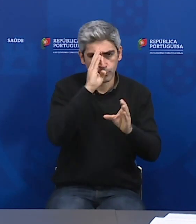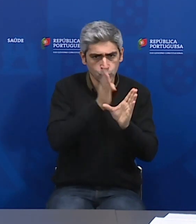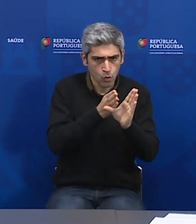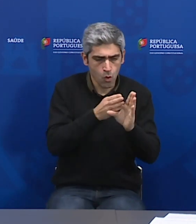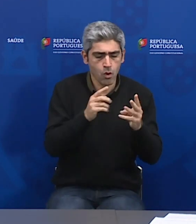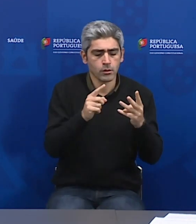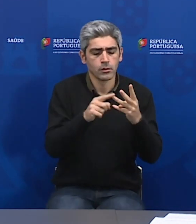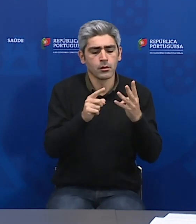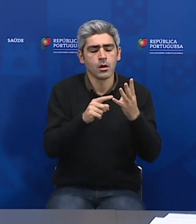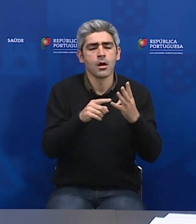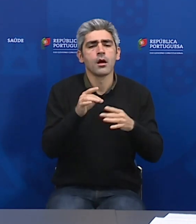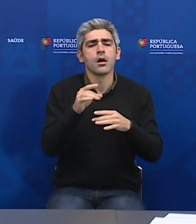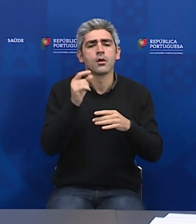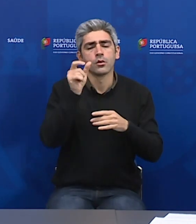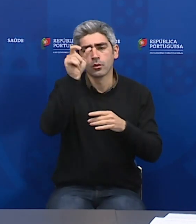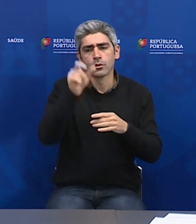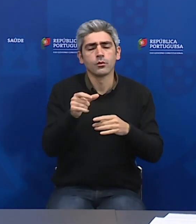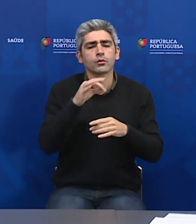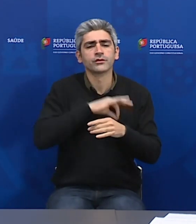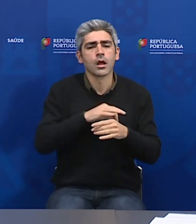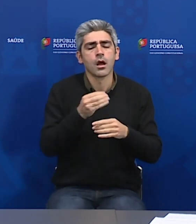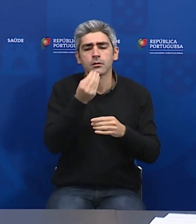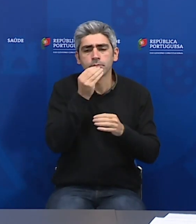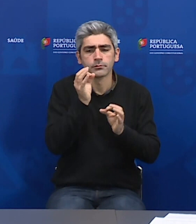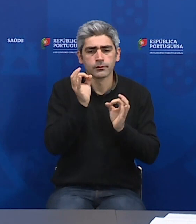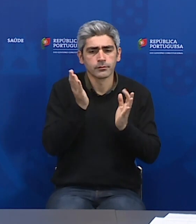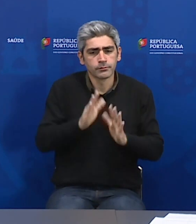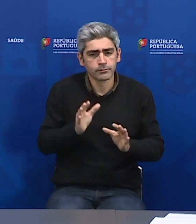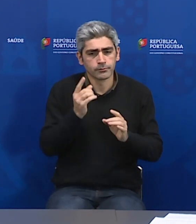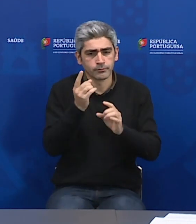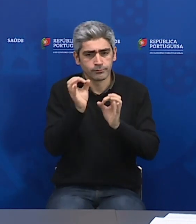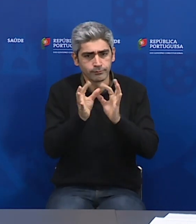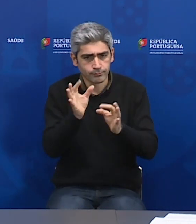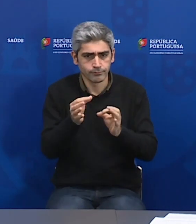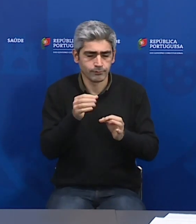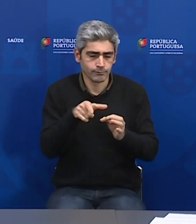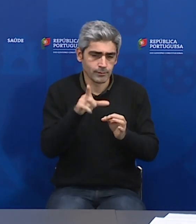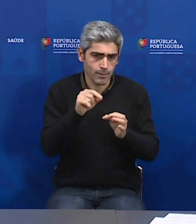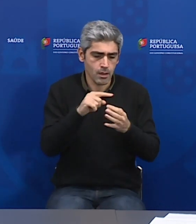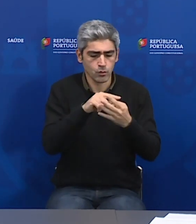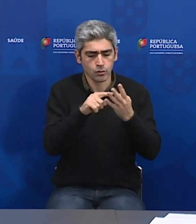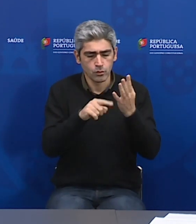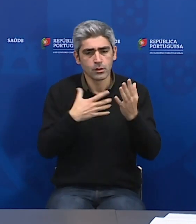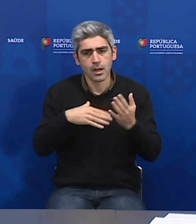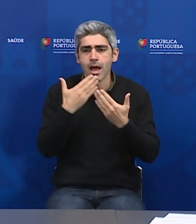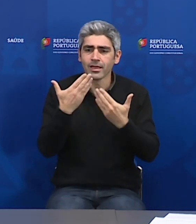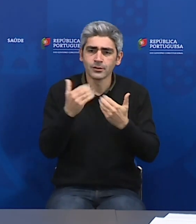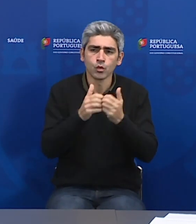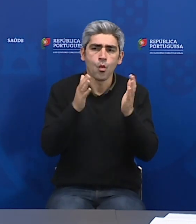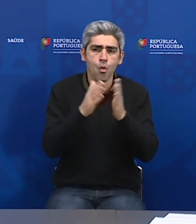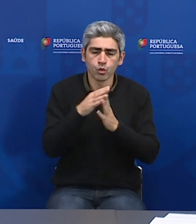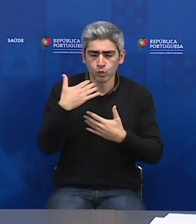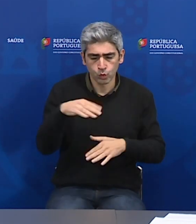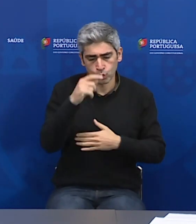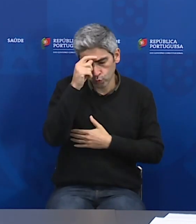Ordem dos Nutricionistas. Eu quero dizer que, e quero agradecer e aproveitar o momento para reconhecidamente agradecer a todas as ordens